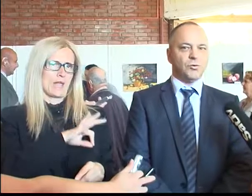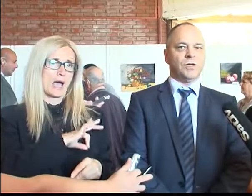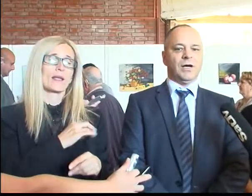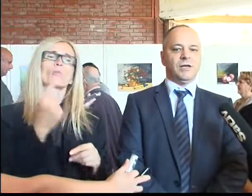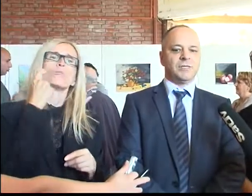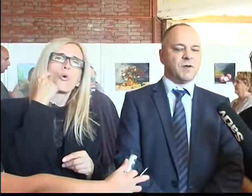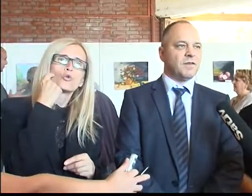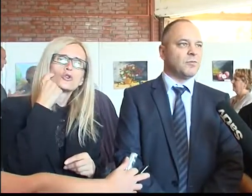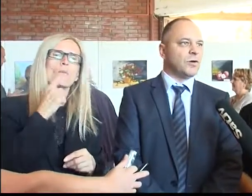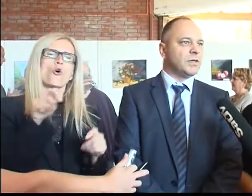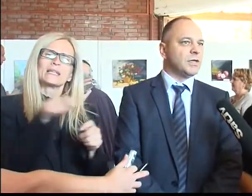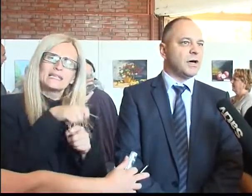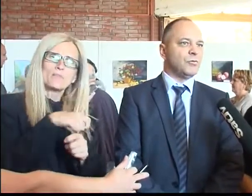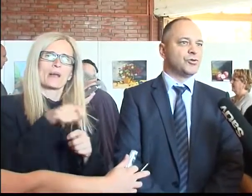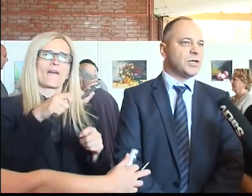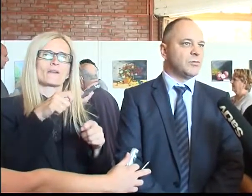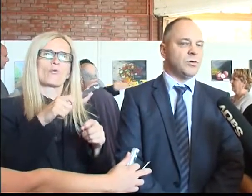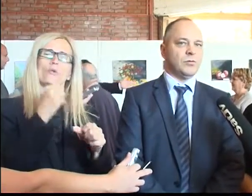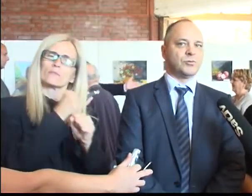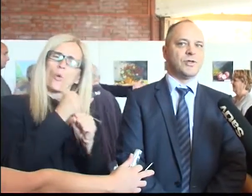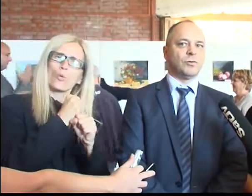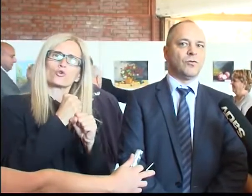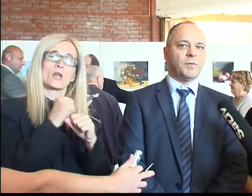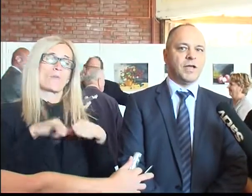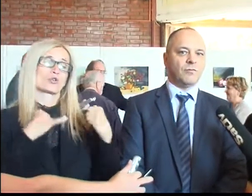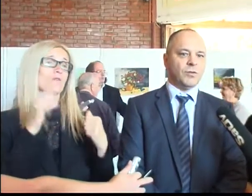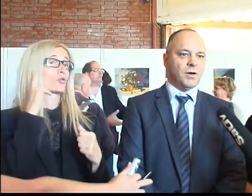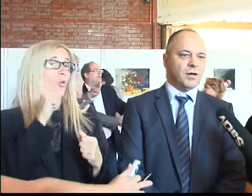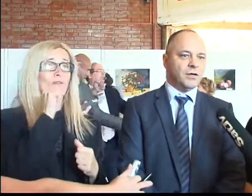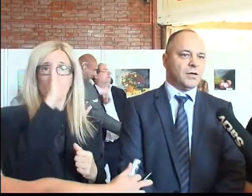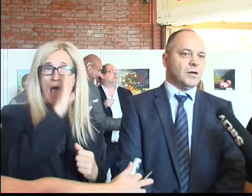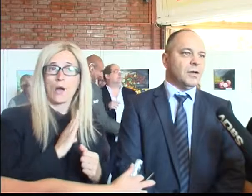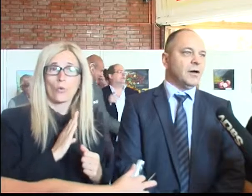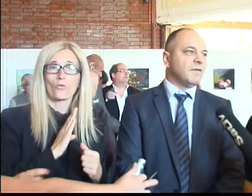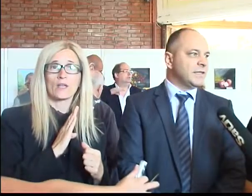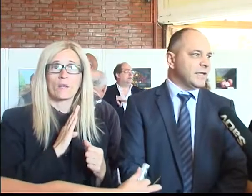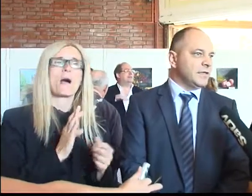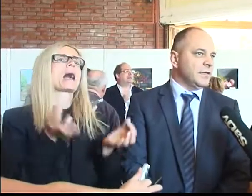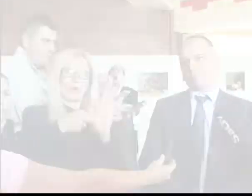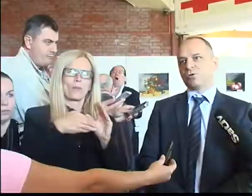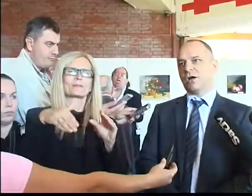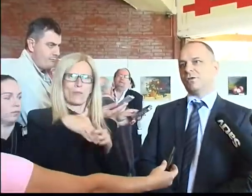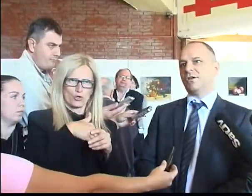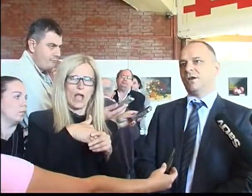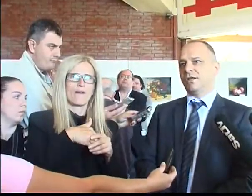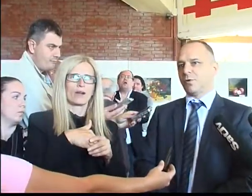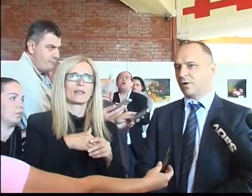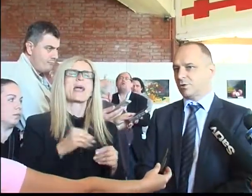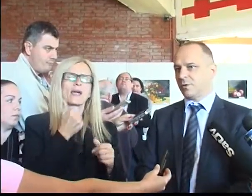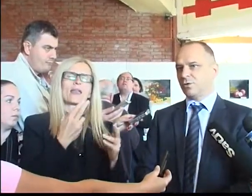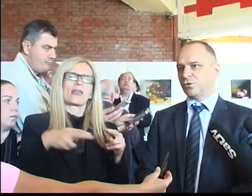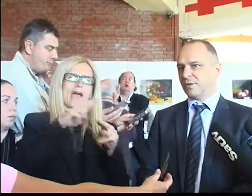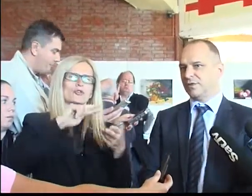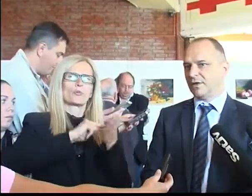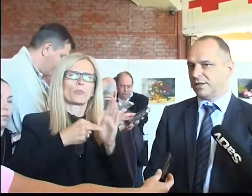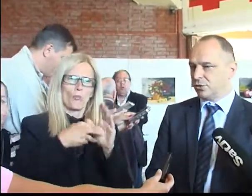pokušamo da ispravimo i da učinimo život gluvima i nagluvima kvalitetniji. Pošljavanje je veliki problem